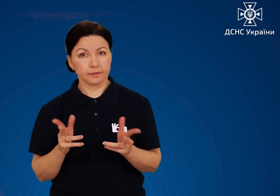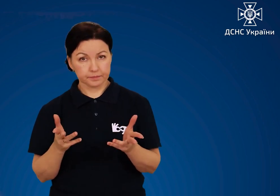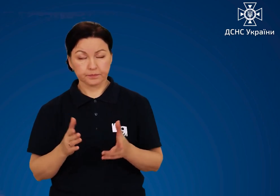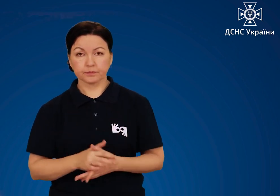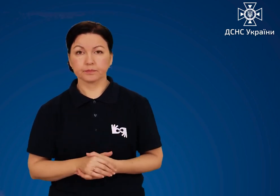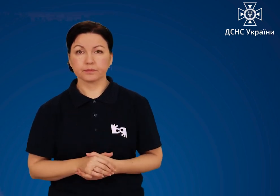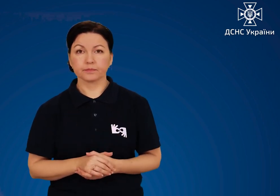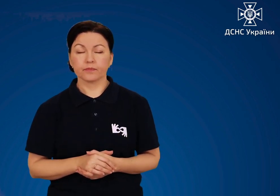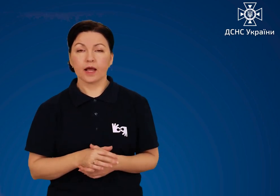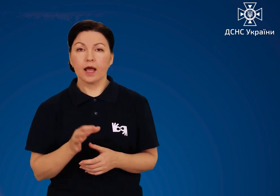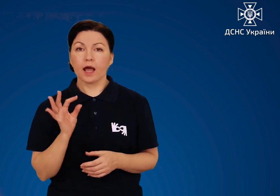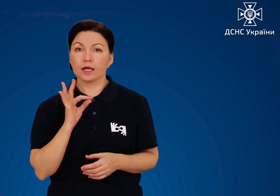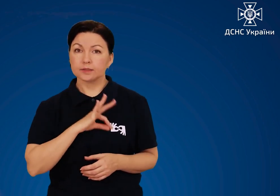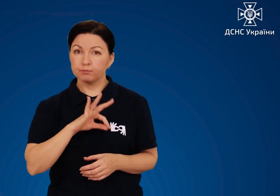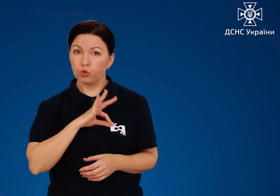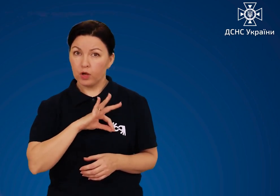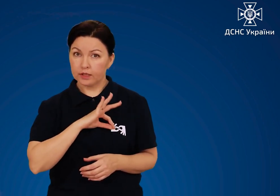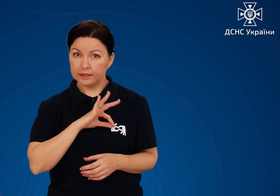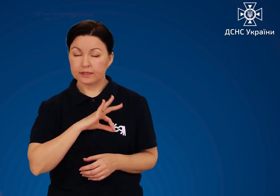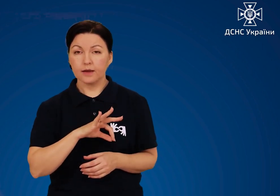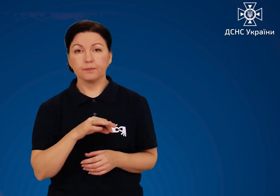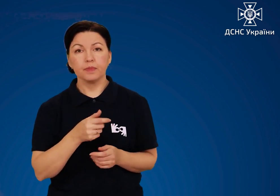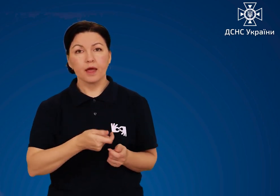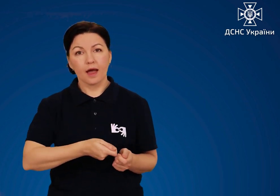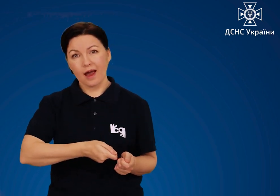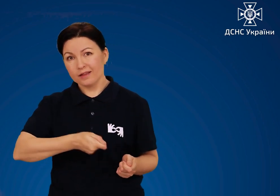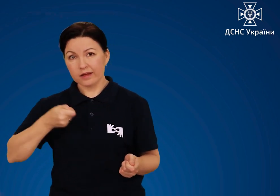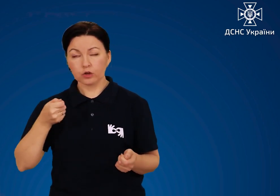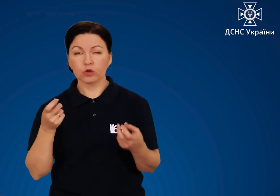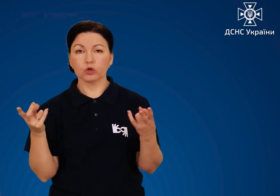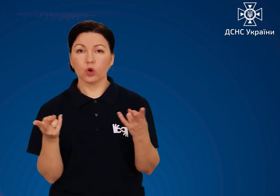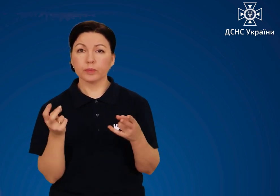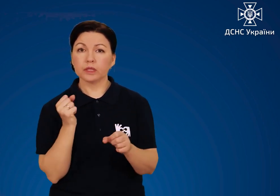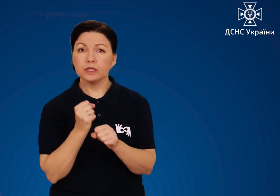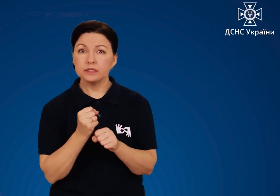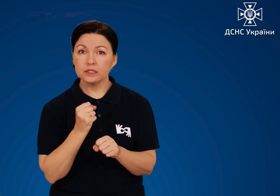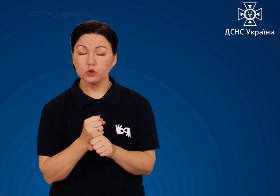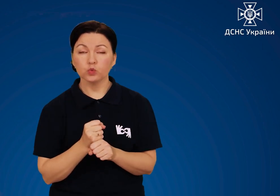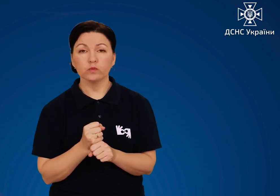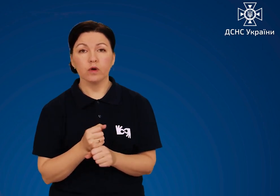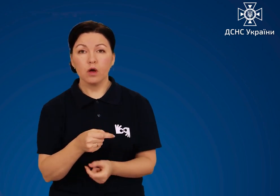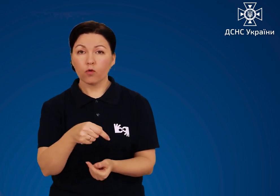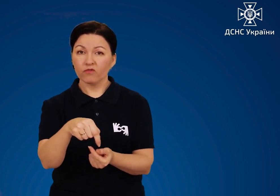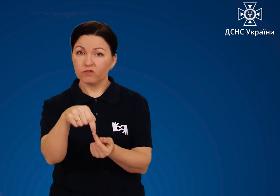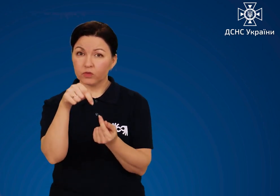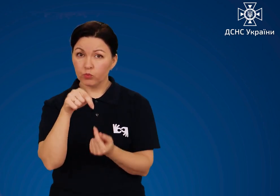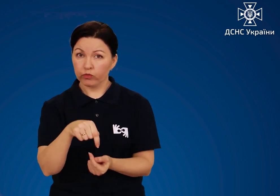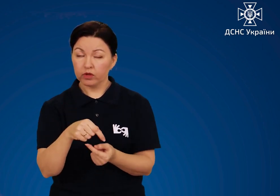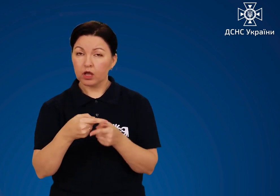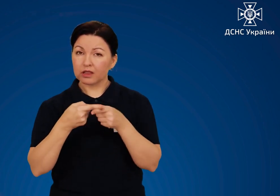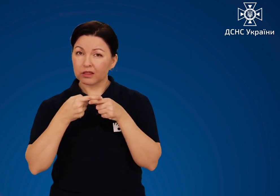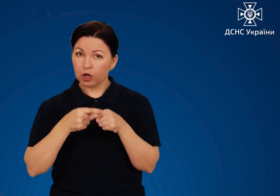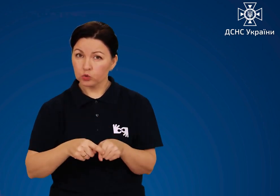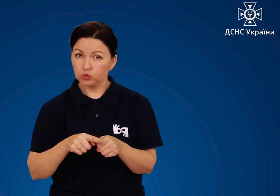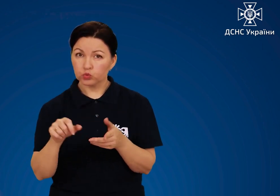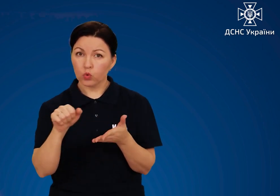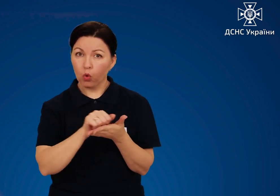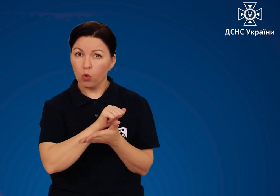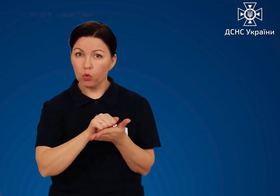Експлуатація Експлуатацію генератора необхідно здійснювати відповідно